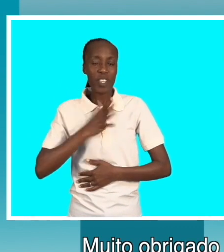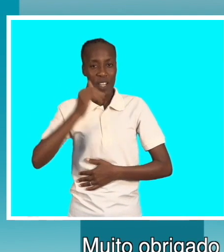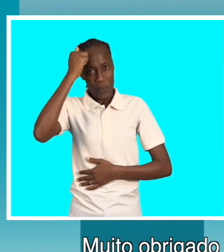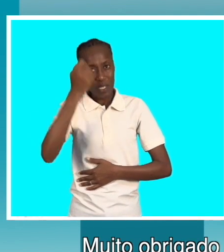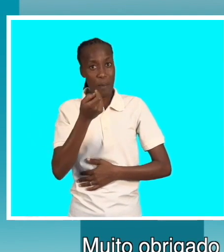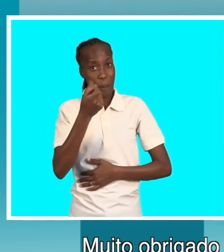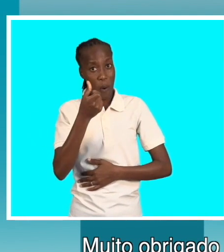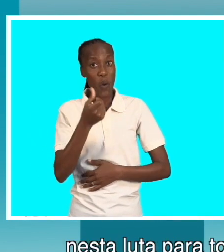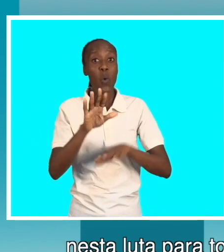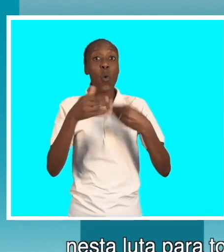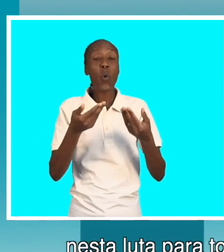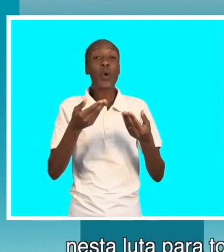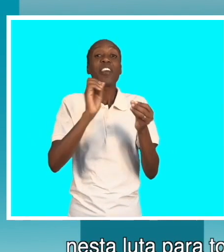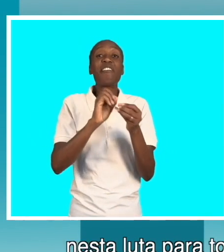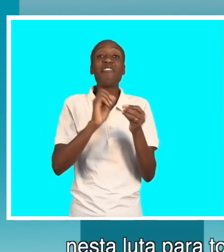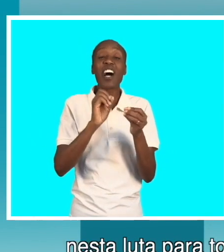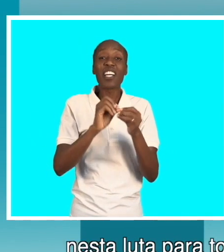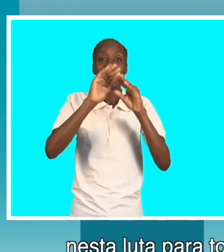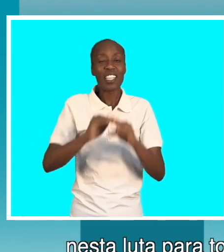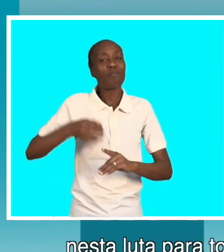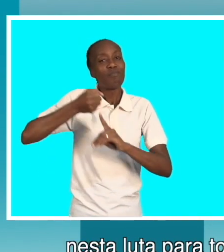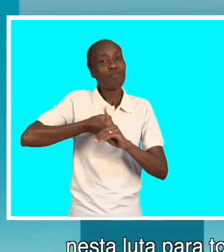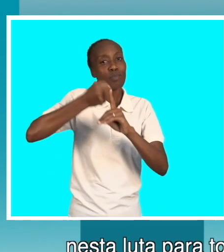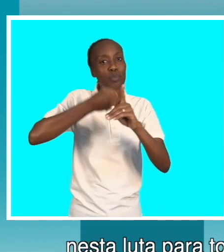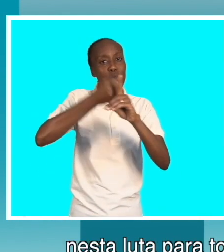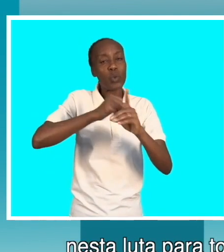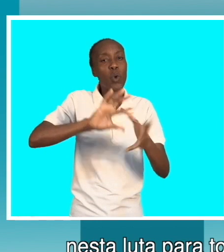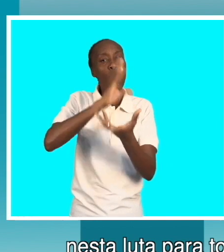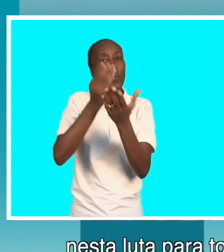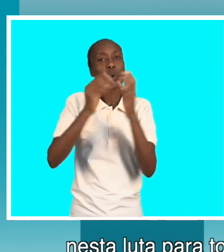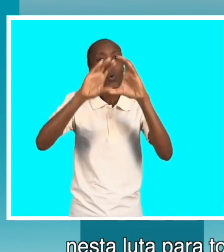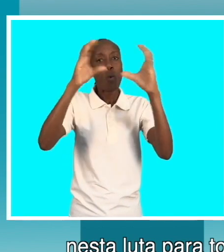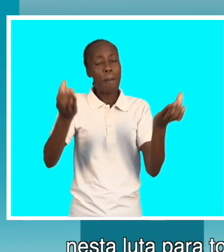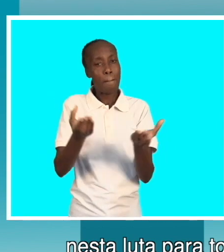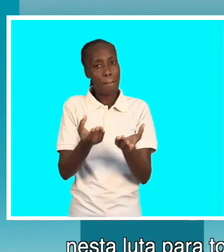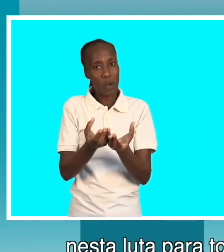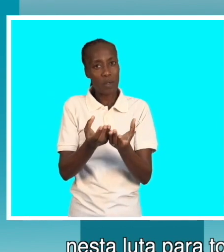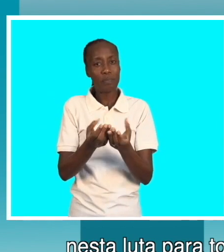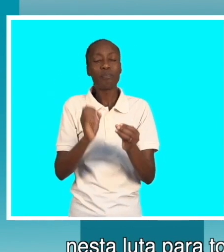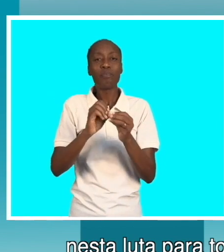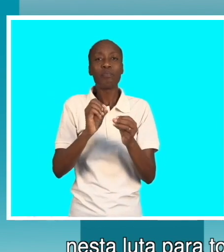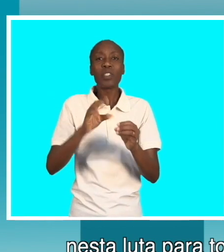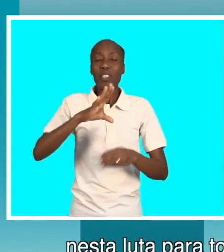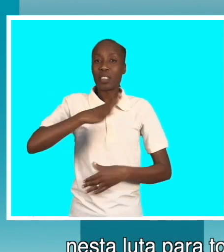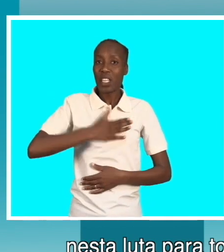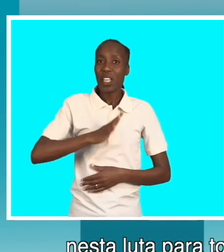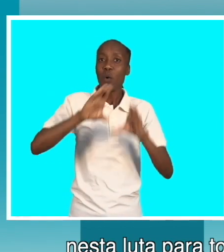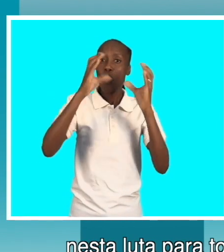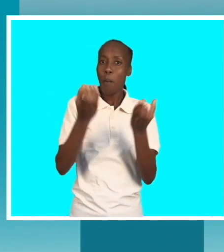fazemos que estamos já em luta em todo mundo que termos um mundo cada vez mais inclusivo